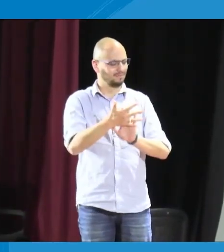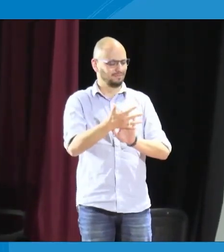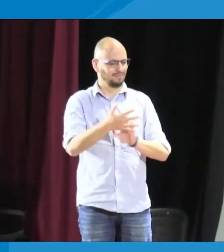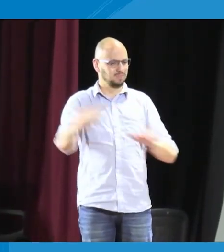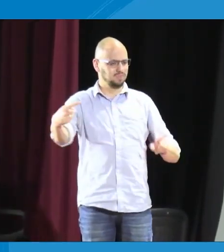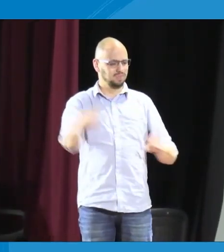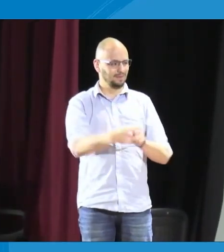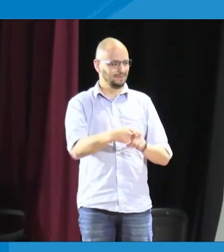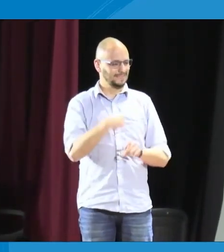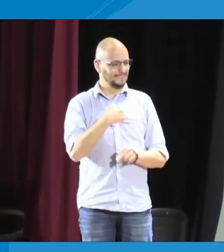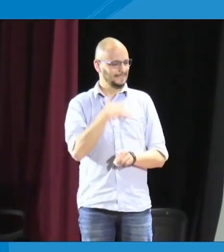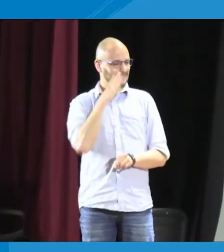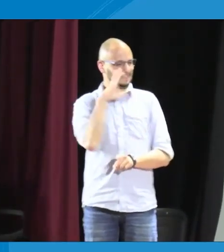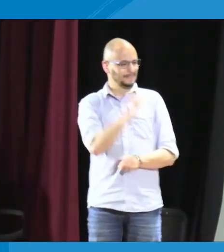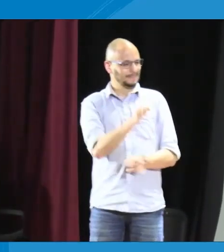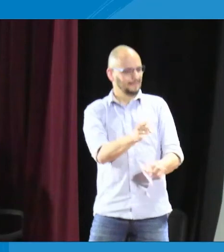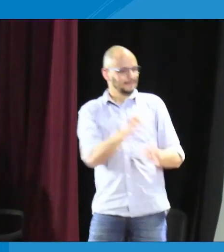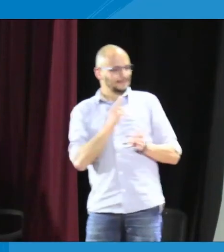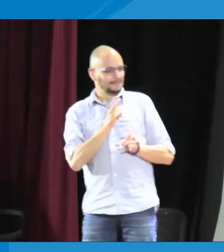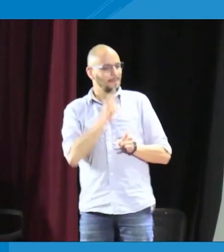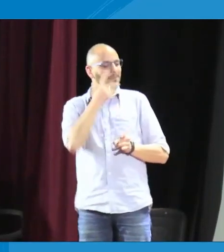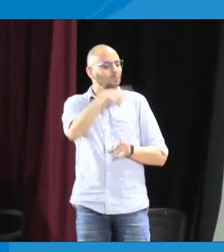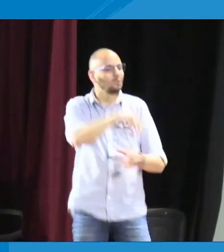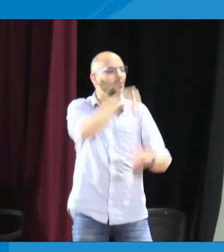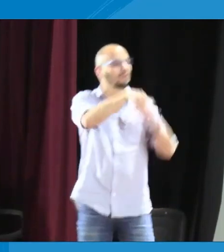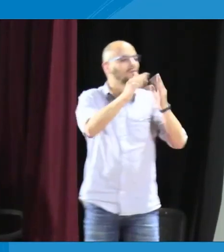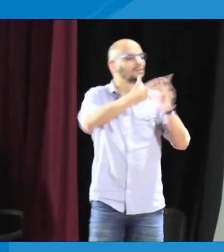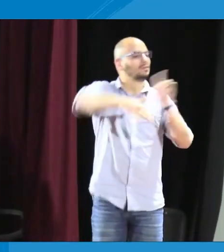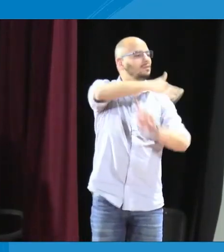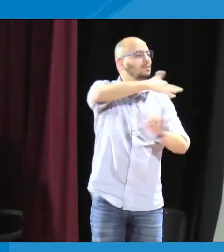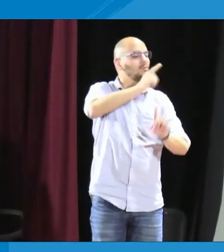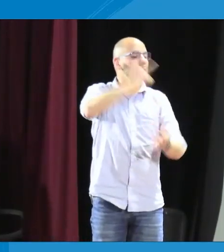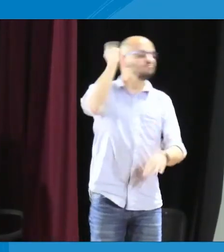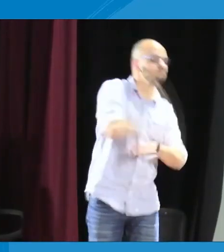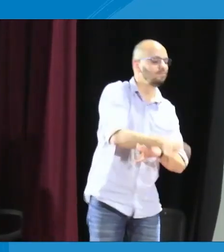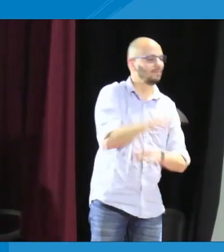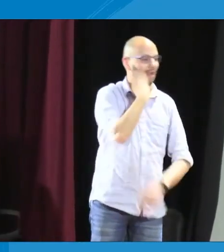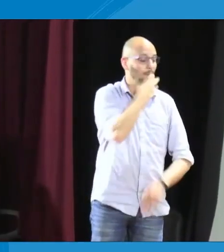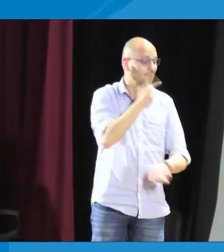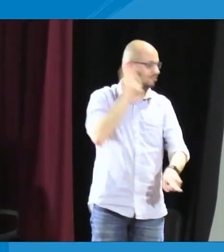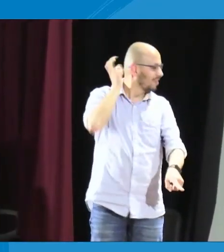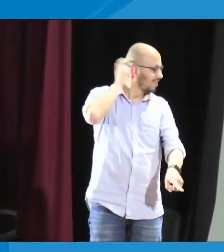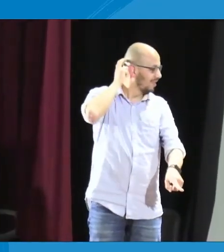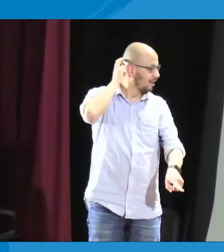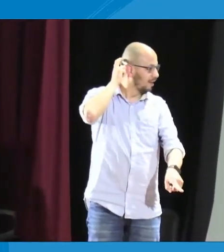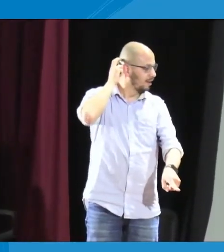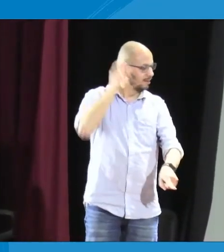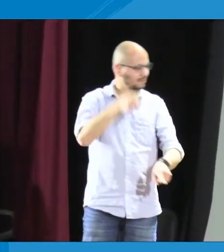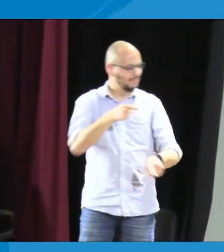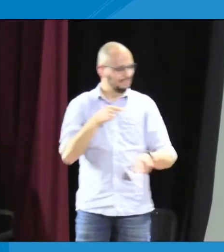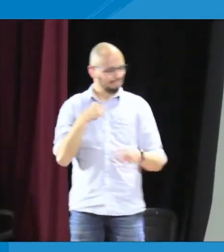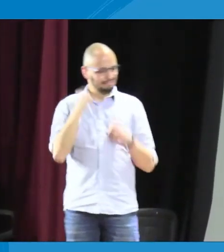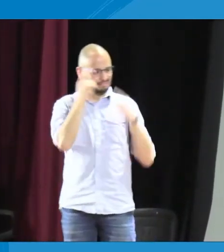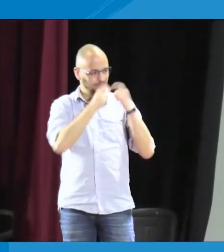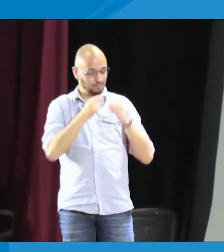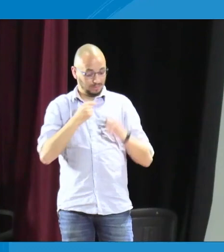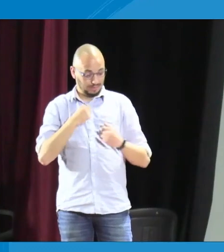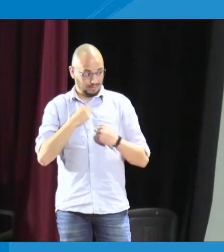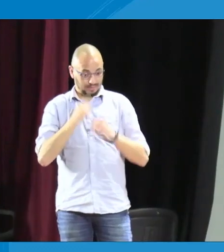uno lo ve, ¿qué pasa? Uno sabe que sabe lengua de señas y empieza a oralizar y decir, no, está mi mamá. Entonces, ¿qué es lo que pasa? El contexto en el hogar tiene un